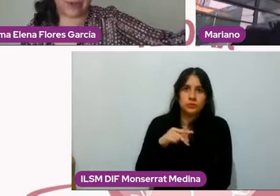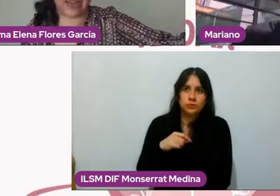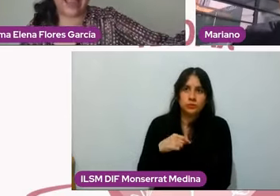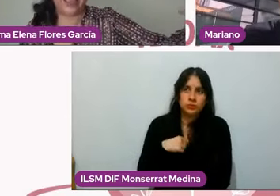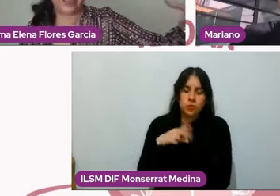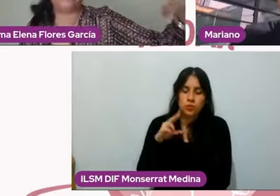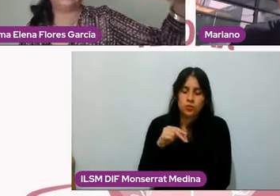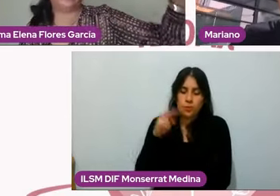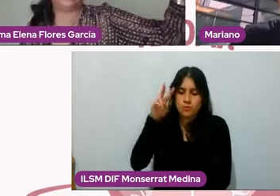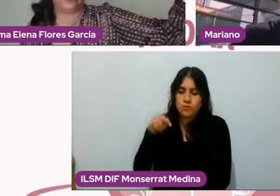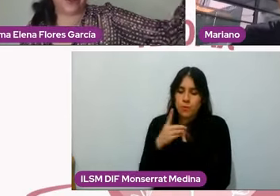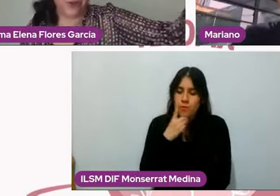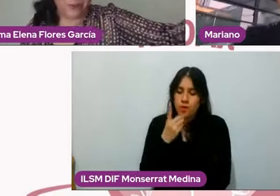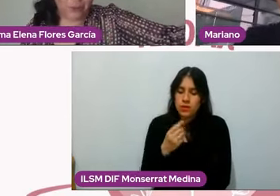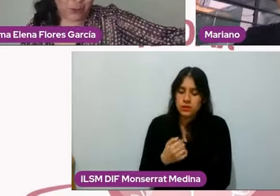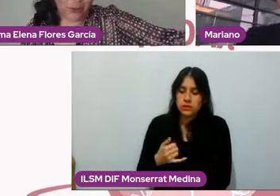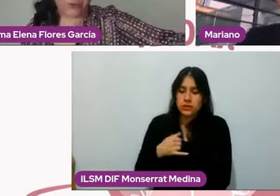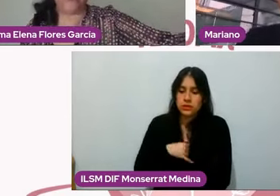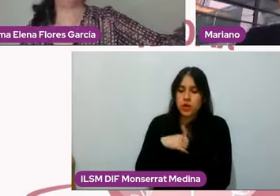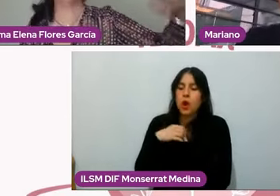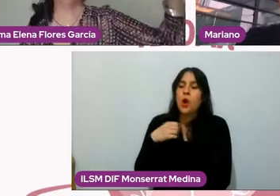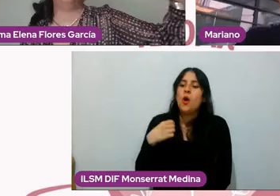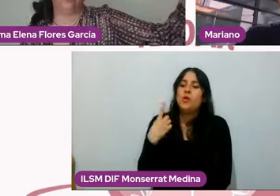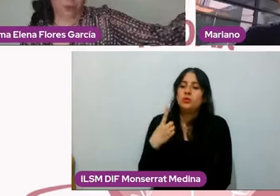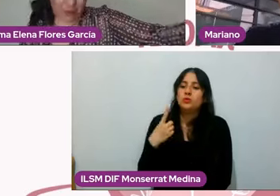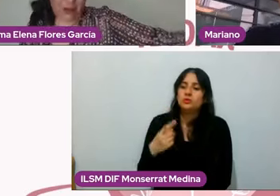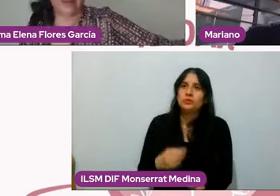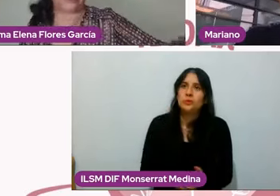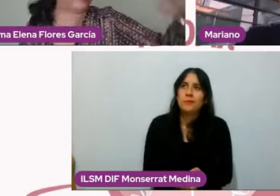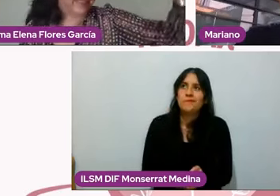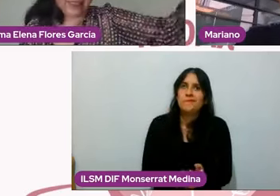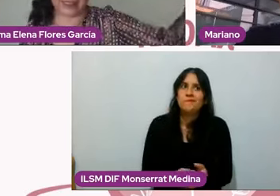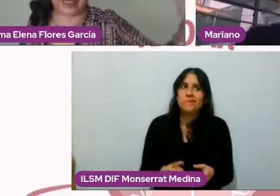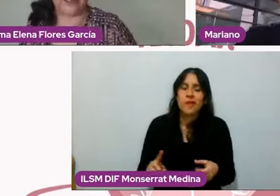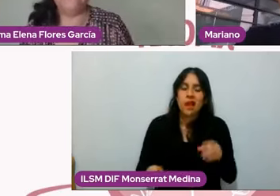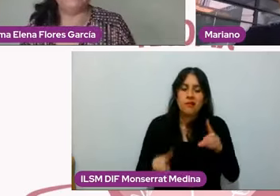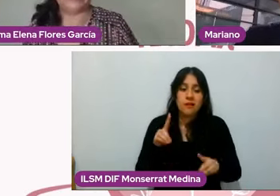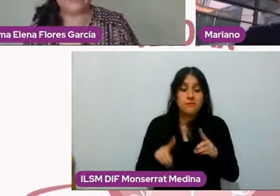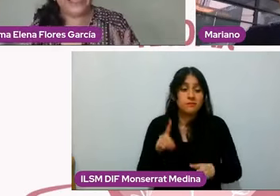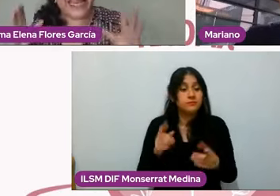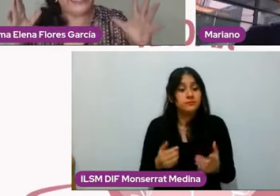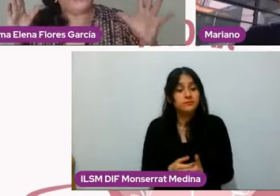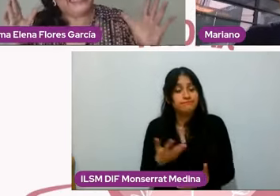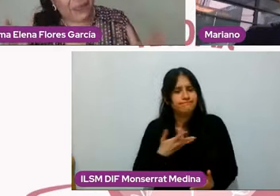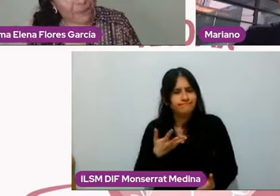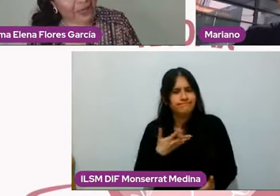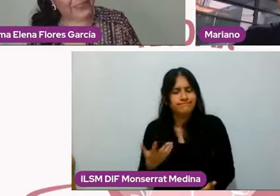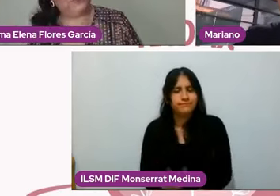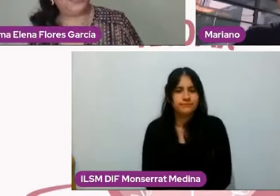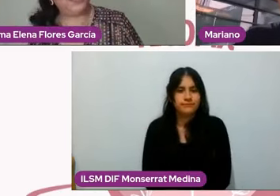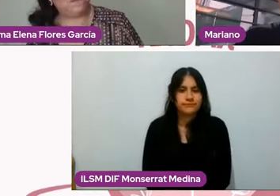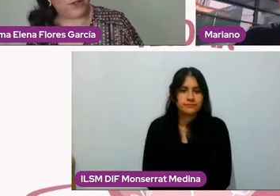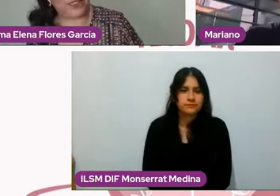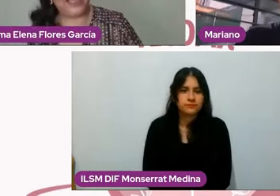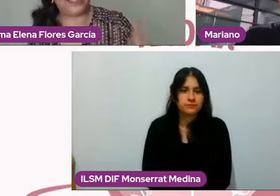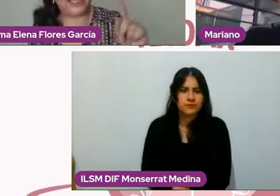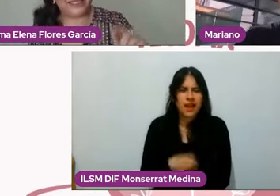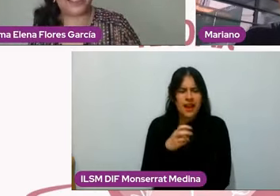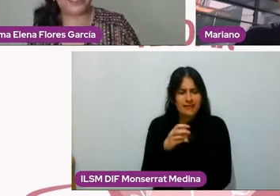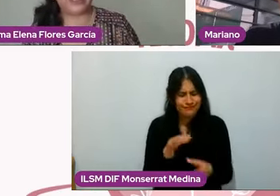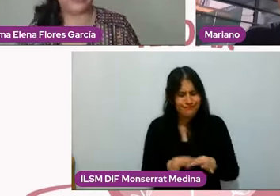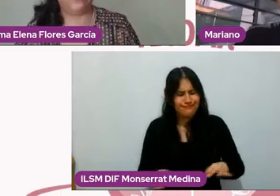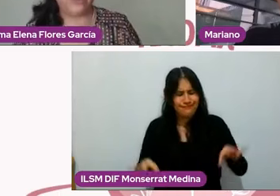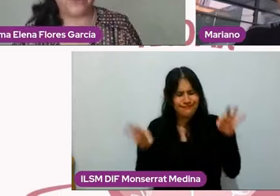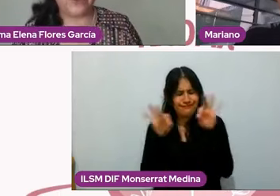adicción al maltrato ¿no? o tolerancia ¿no? etcétera, etcétera entonces también esa parte es bien importante